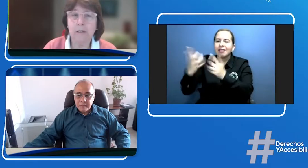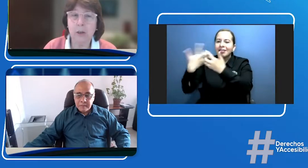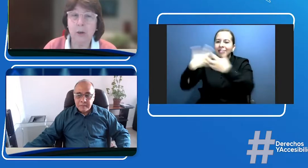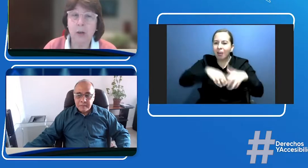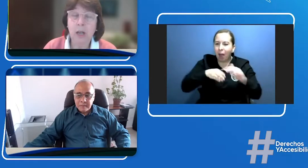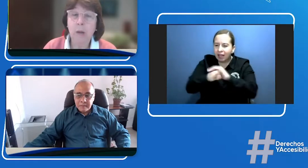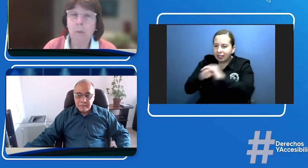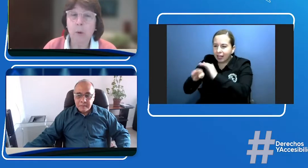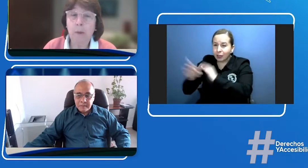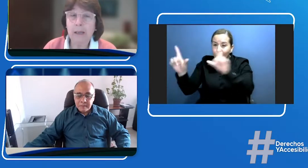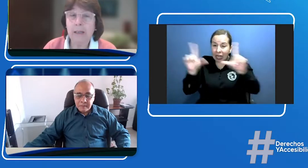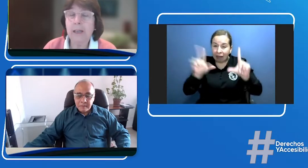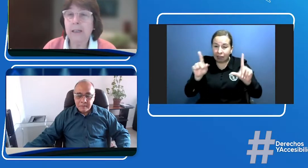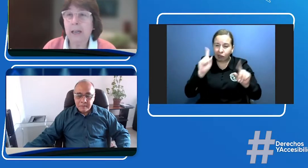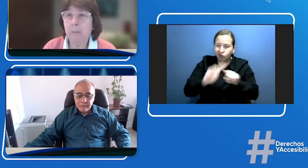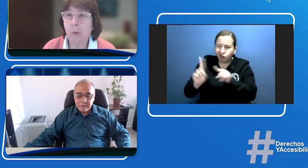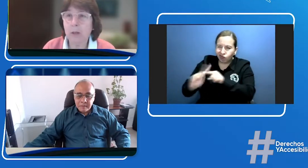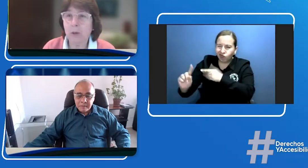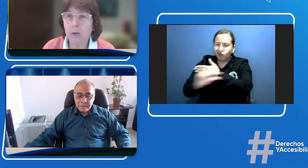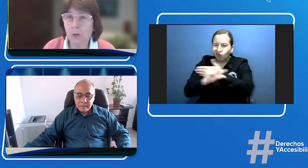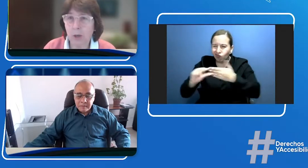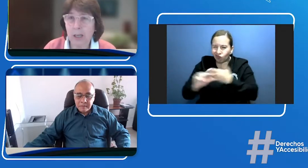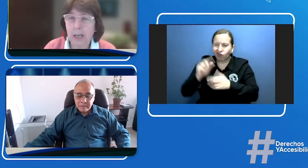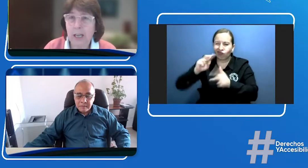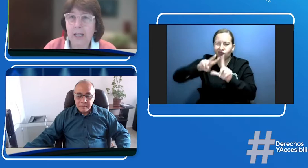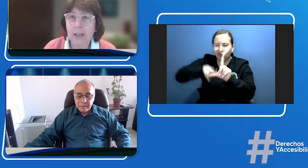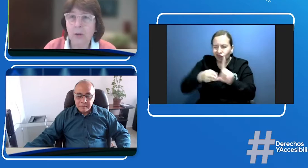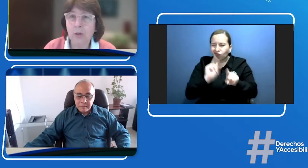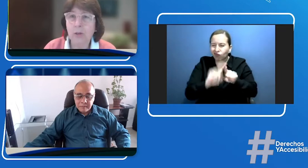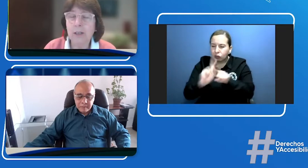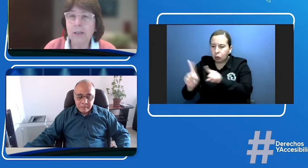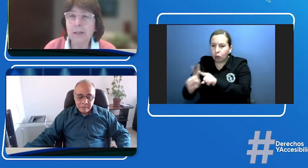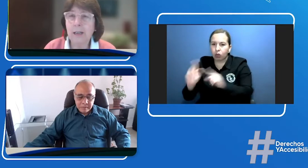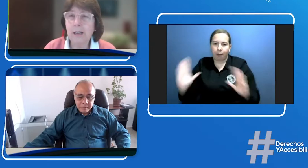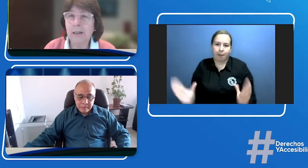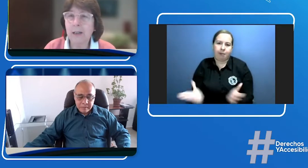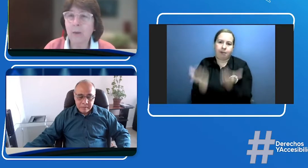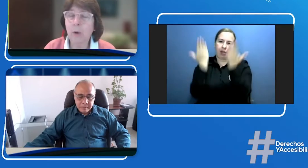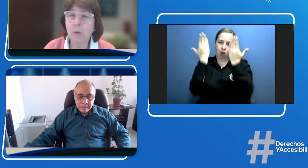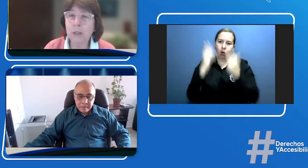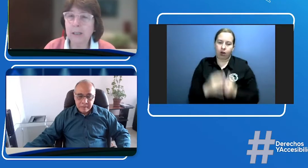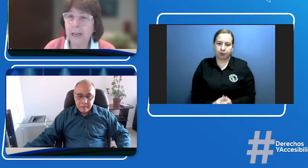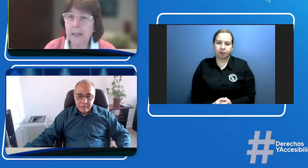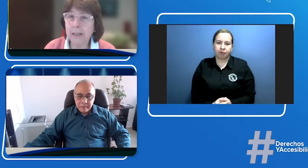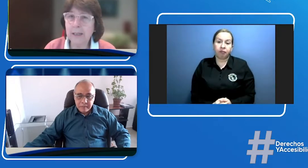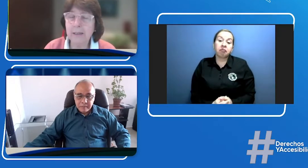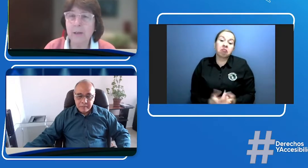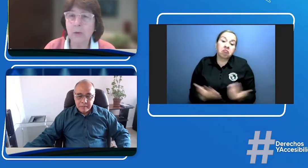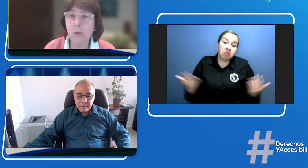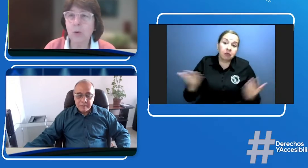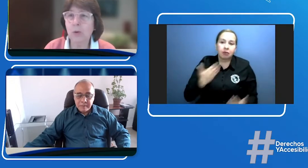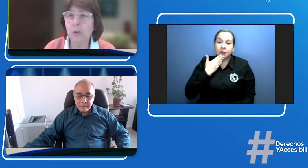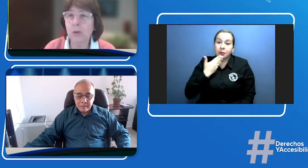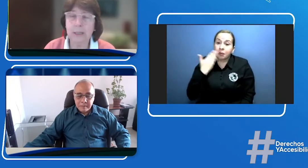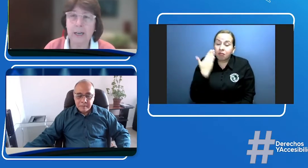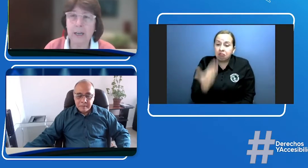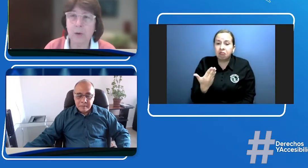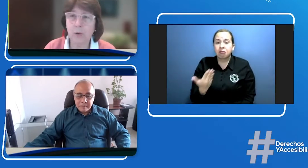por parte de la población sorda. Entonces, de nuevo, muchas gracias. Es un gusto estar aquí con